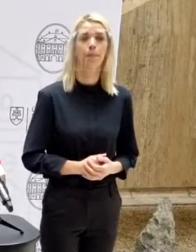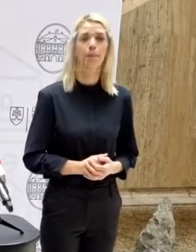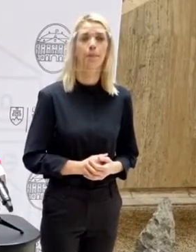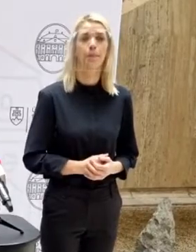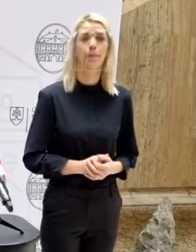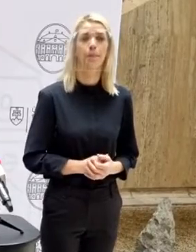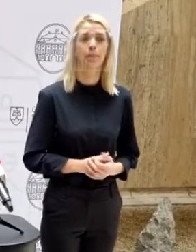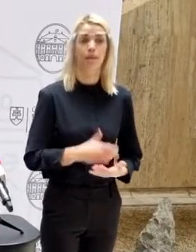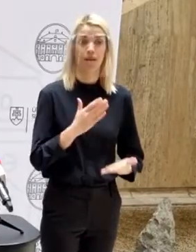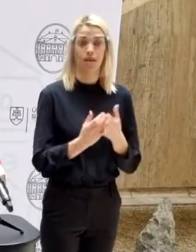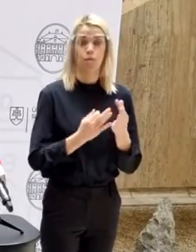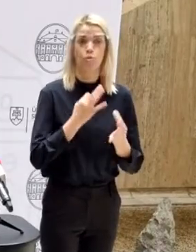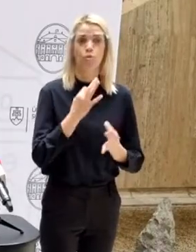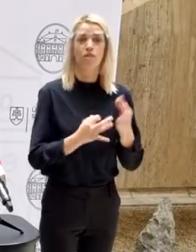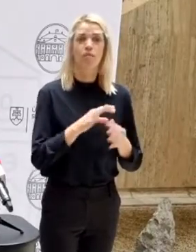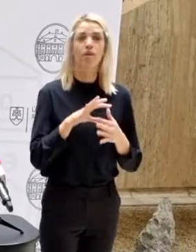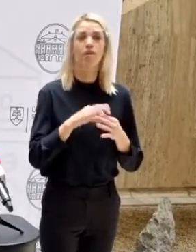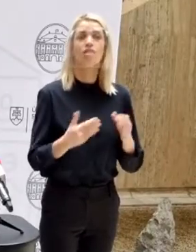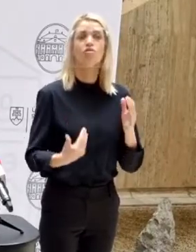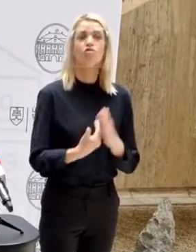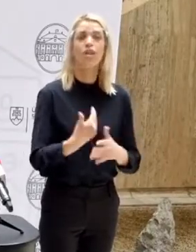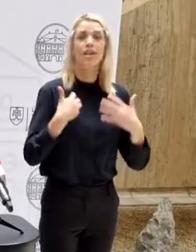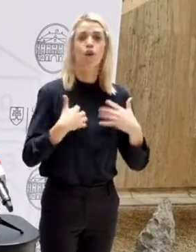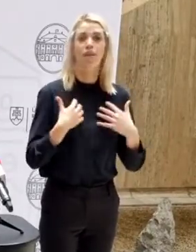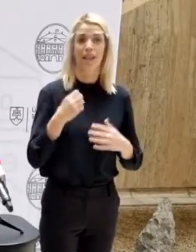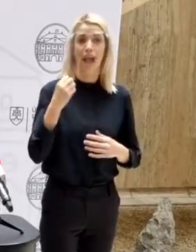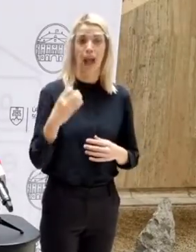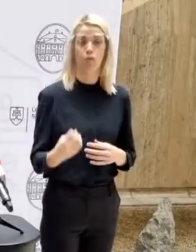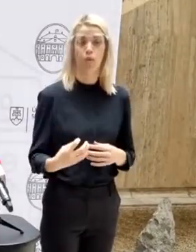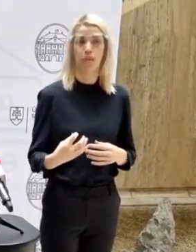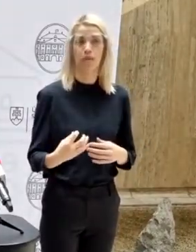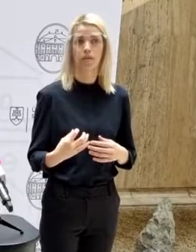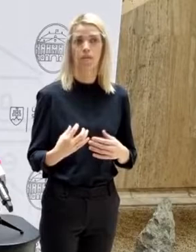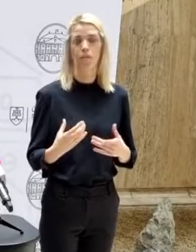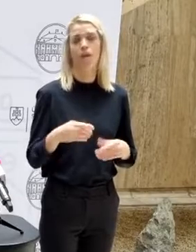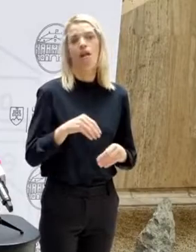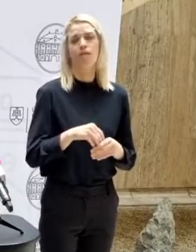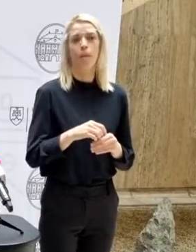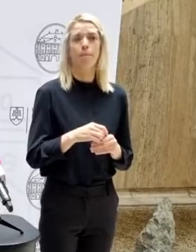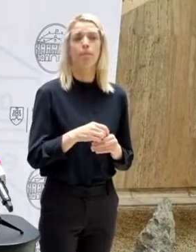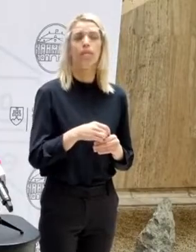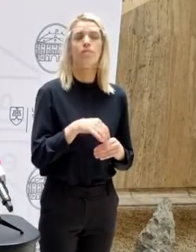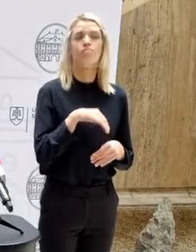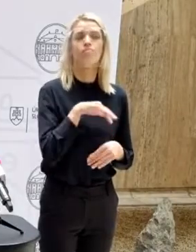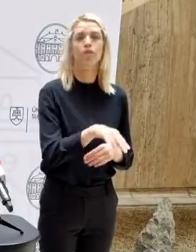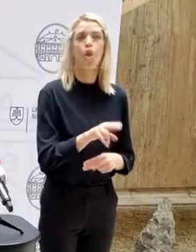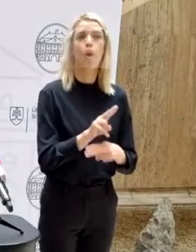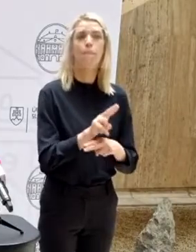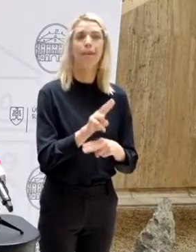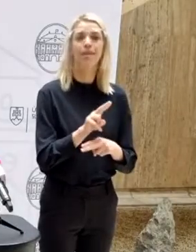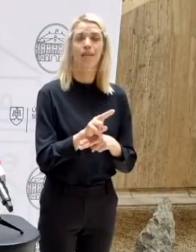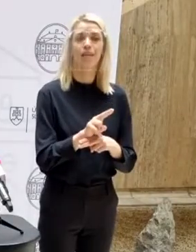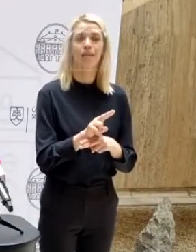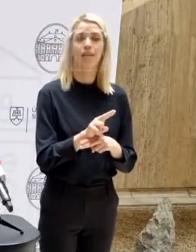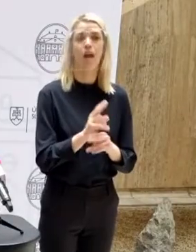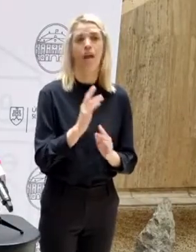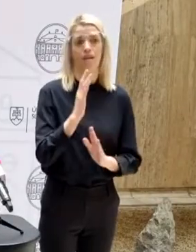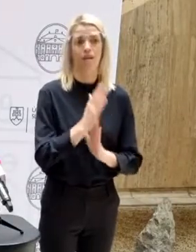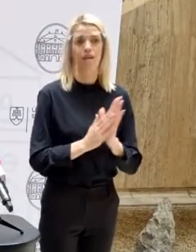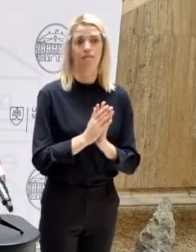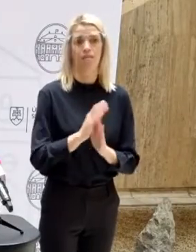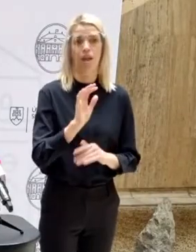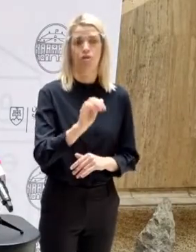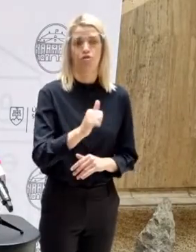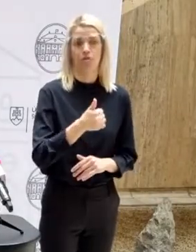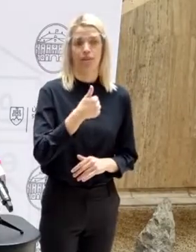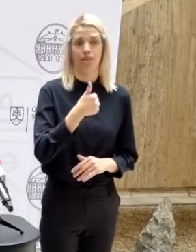Ak ste dostali informáciu ohľadom nového COVID-automatu, respektíve jednotlivých opatrení, ktoré sú, dajte nám prosím vás ešte